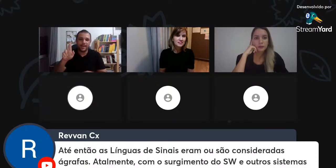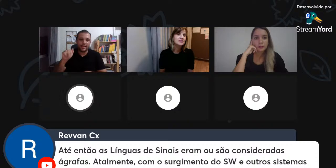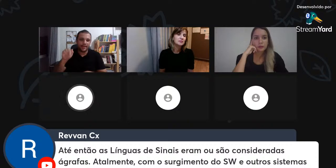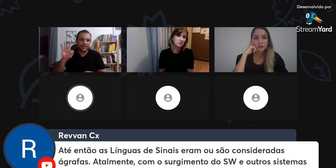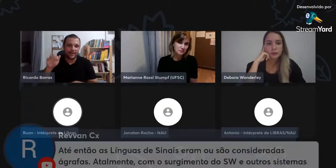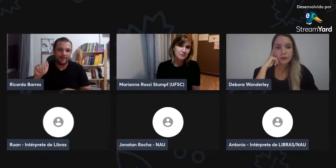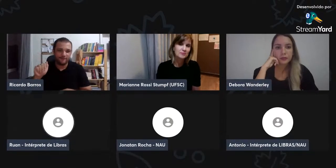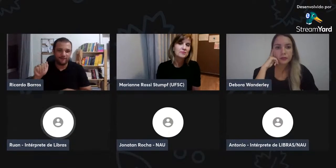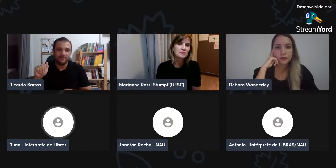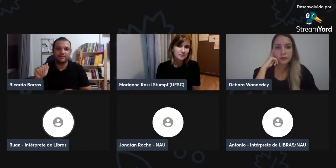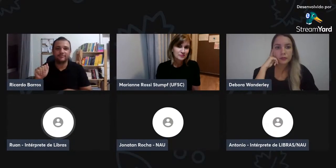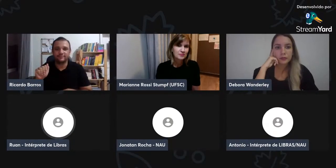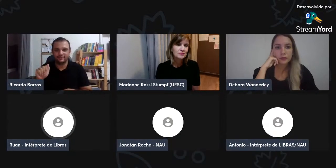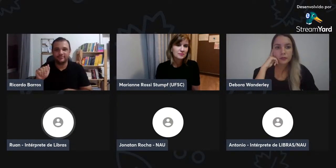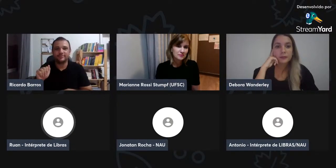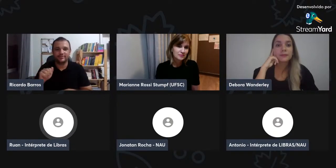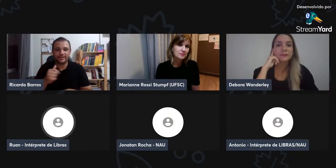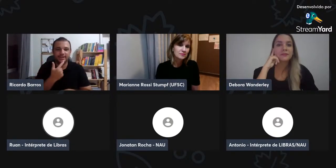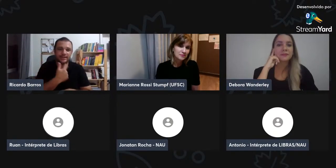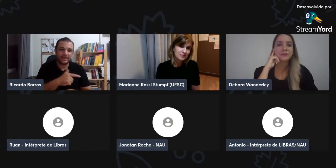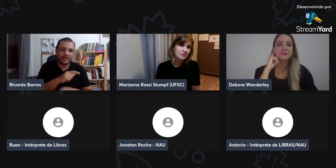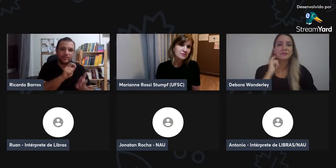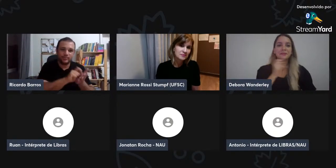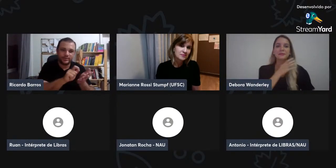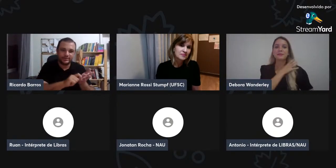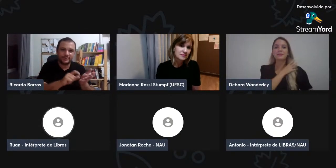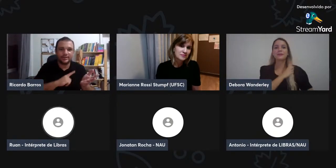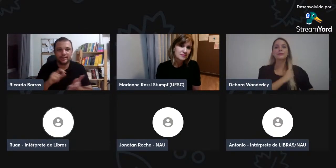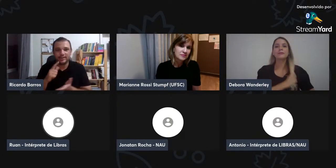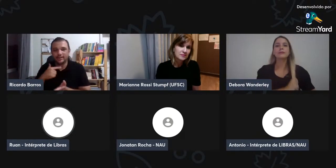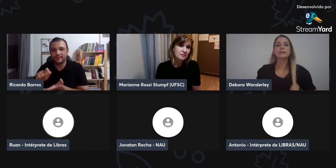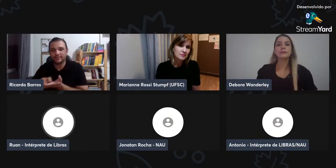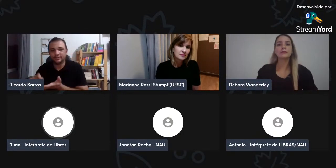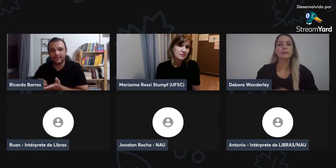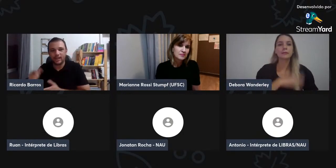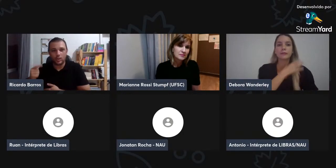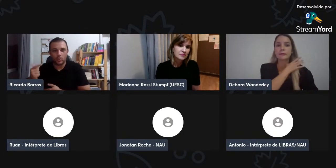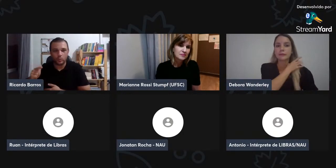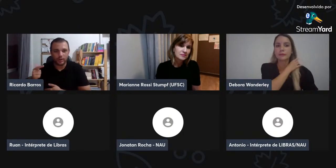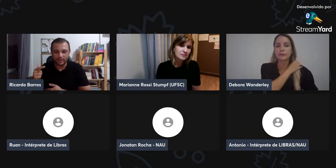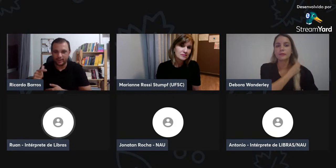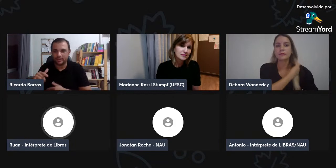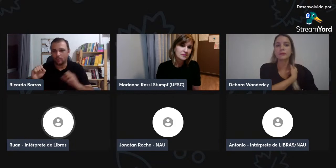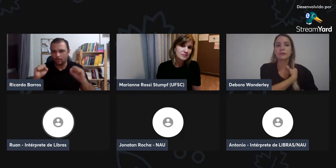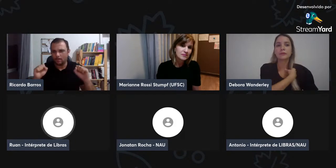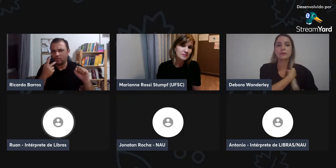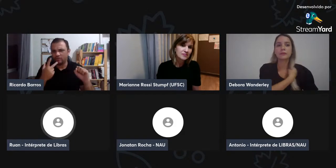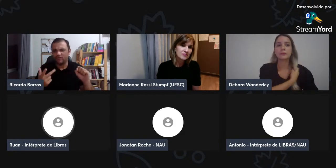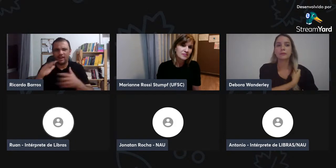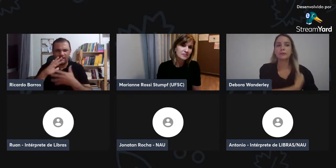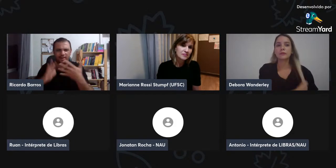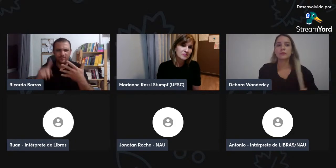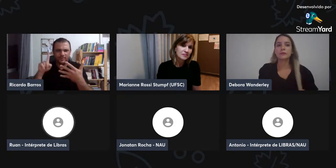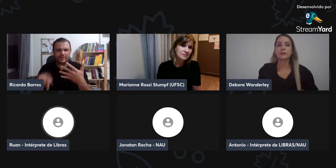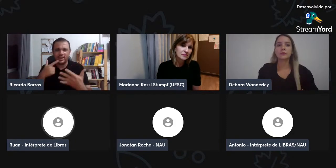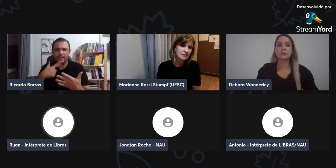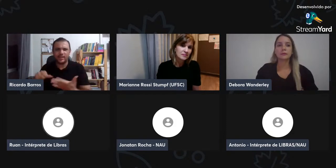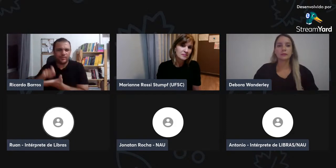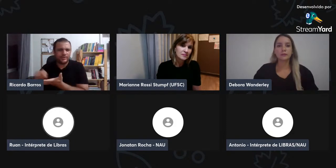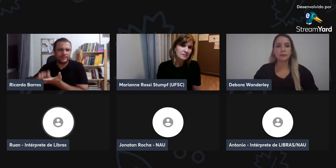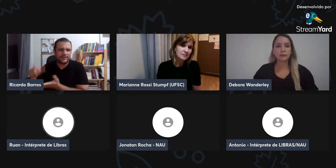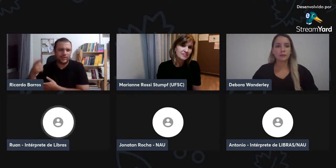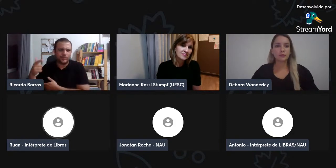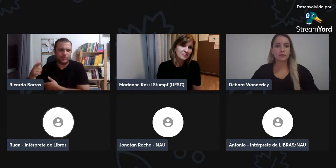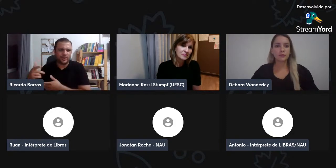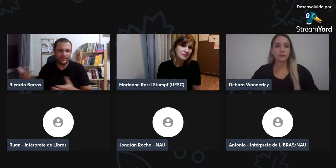Então, com relação à língua ágrafa, não tem escrita. Com relação ao surgimento